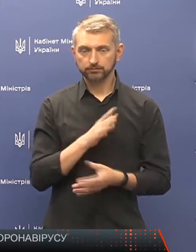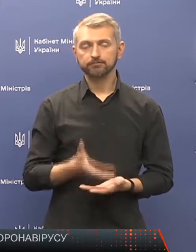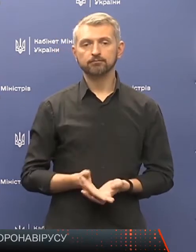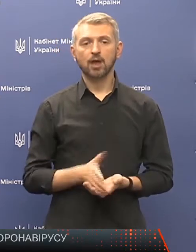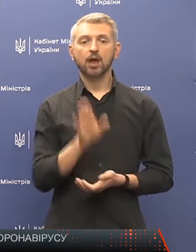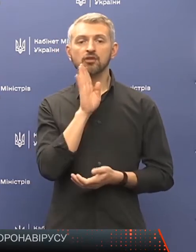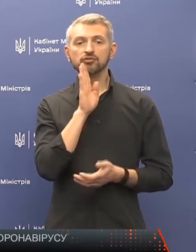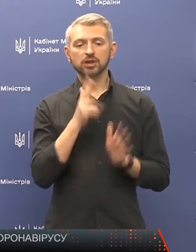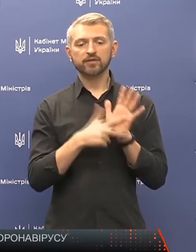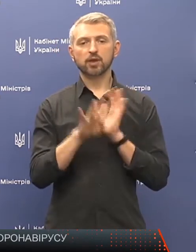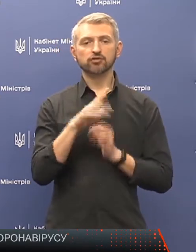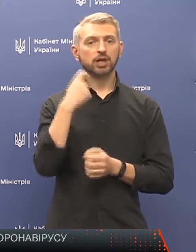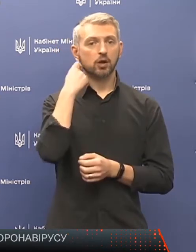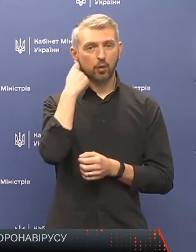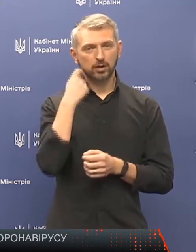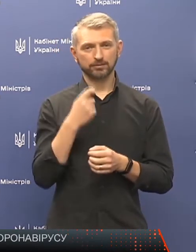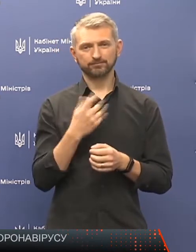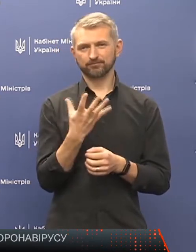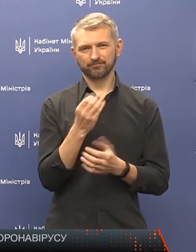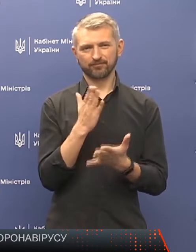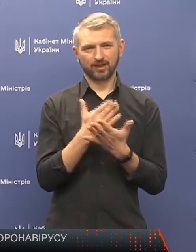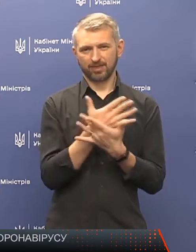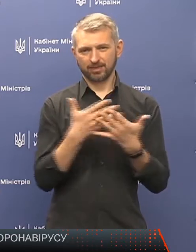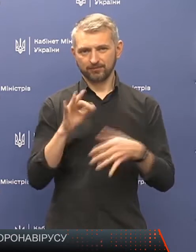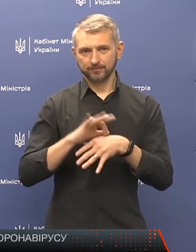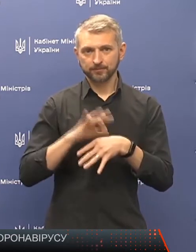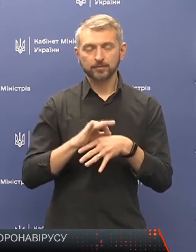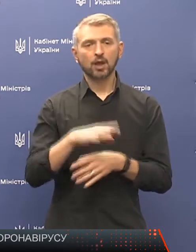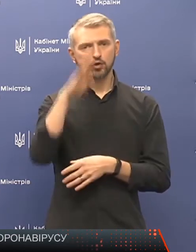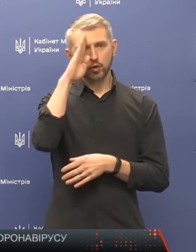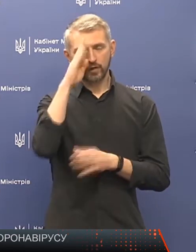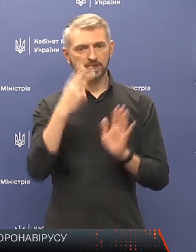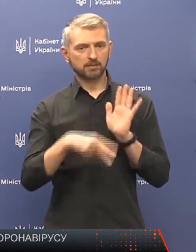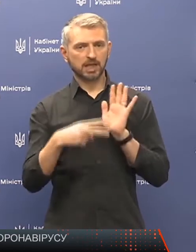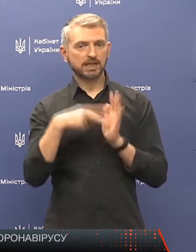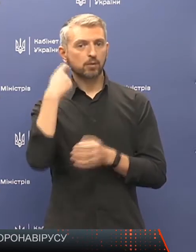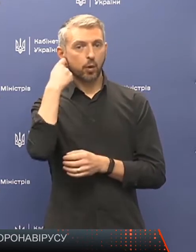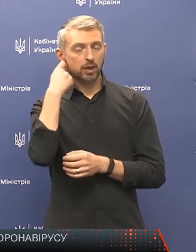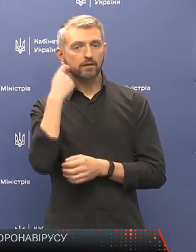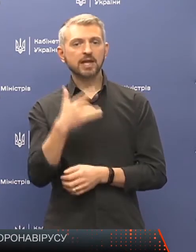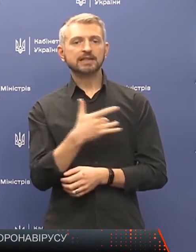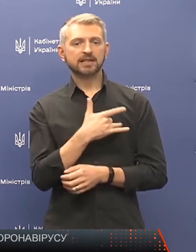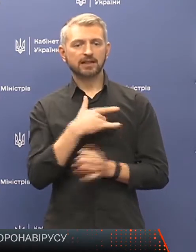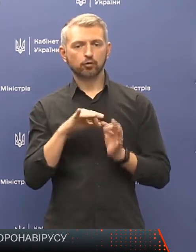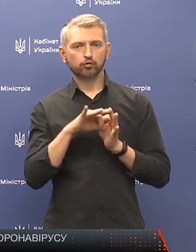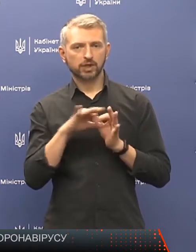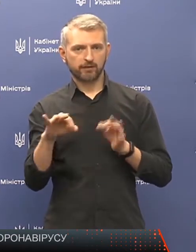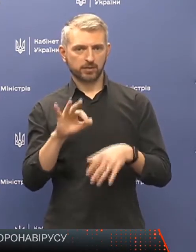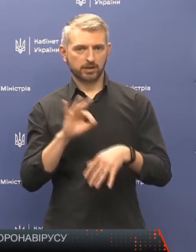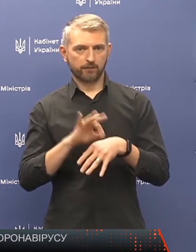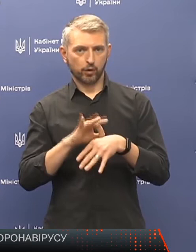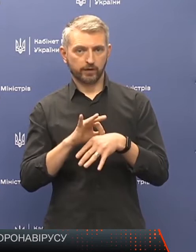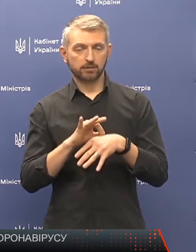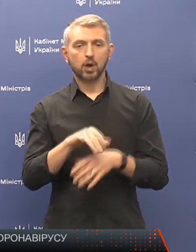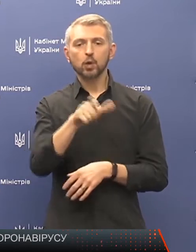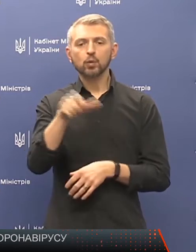жінка 84 років із супутньої патології, чоловік 77 років із серцево-судинними захворюваннями. У